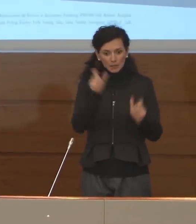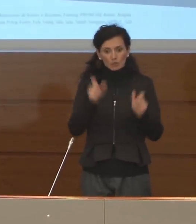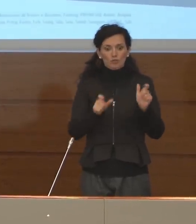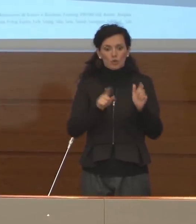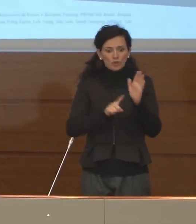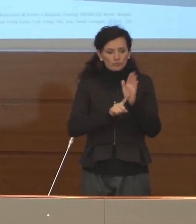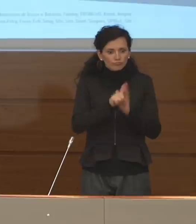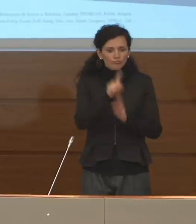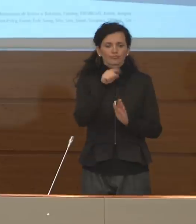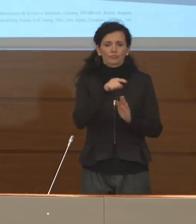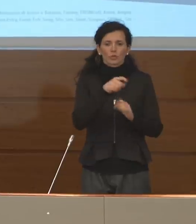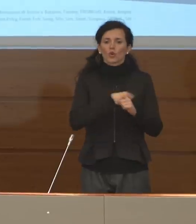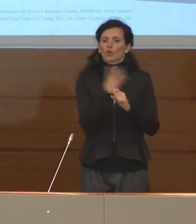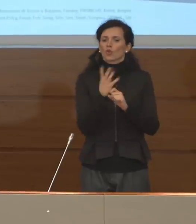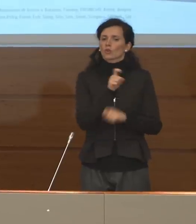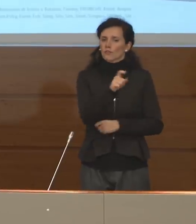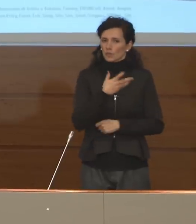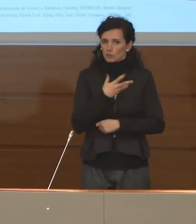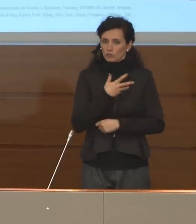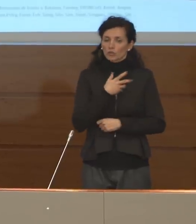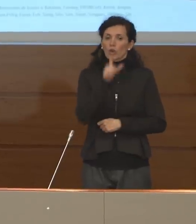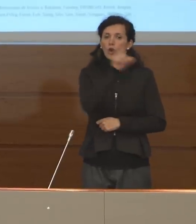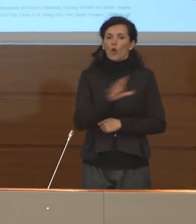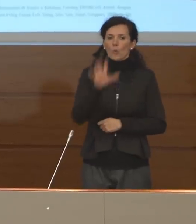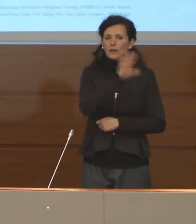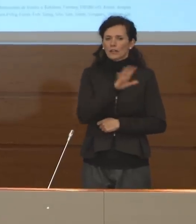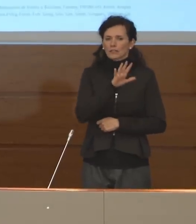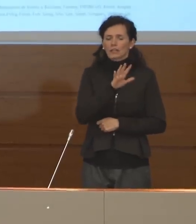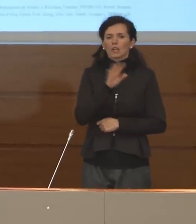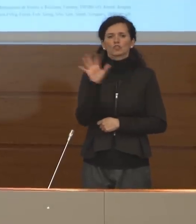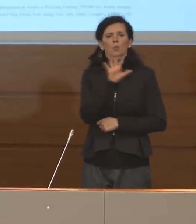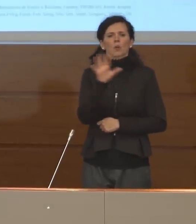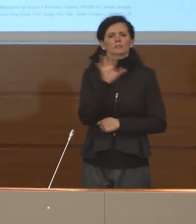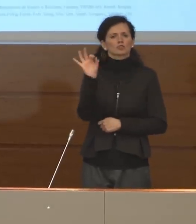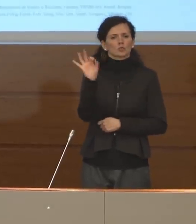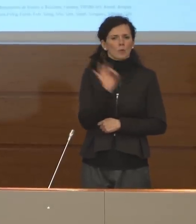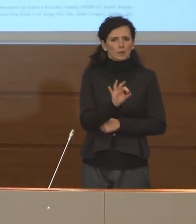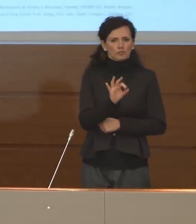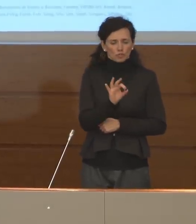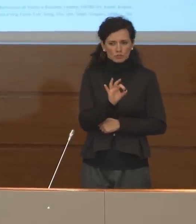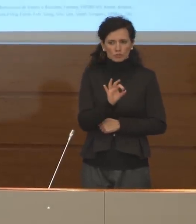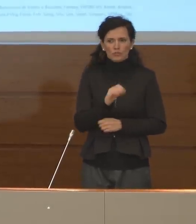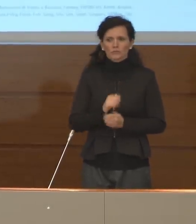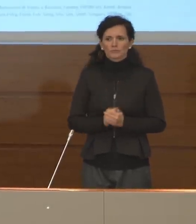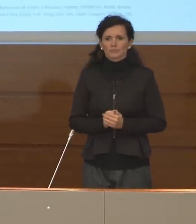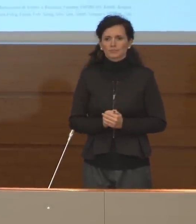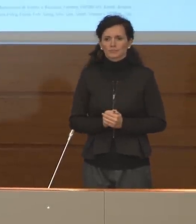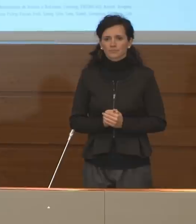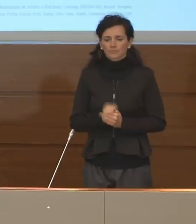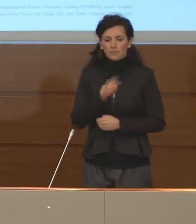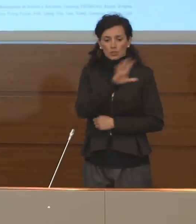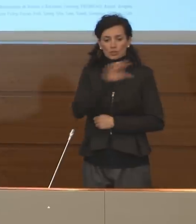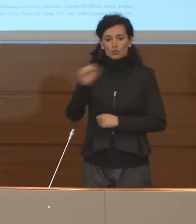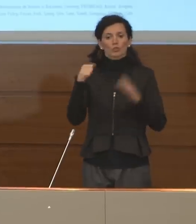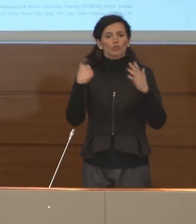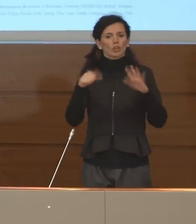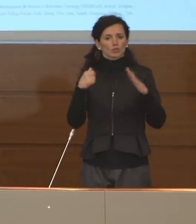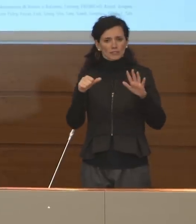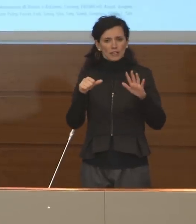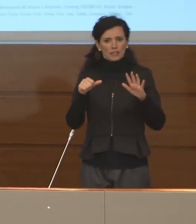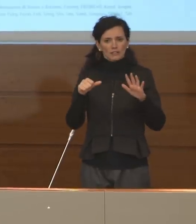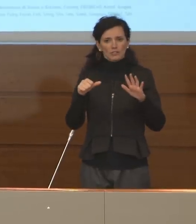in Lombardia pari al 55% del totale, 516